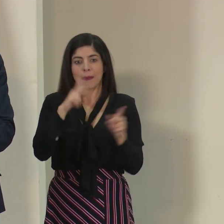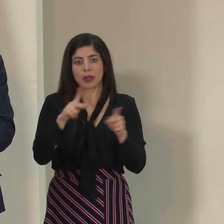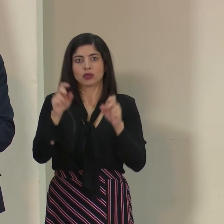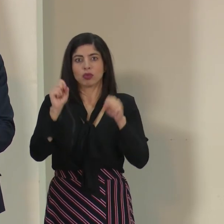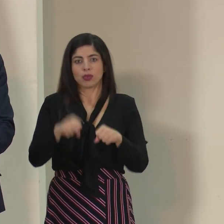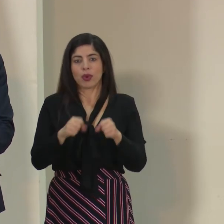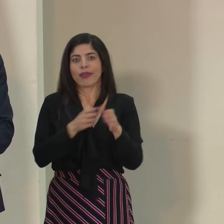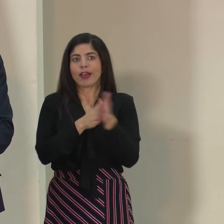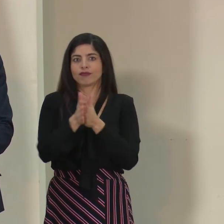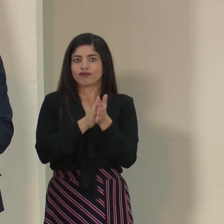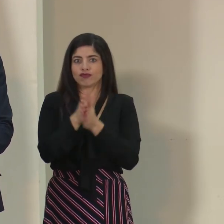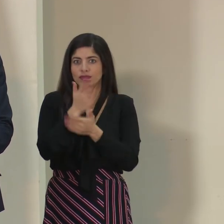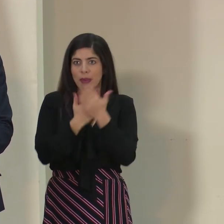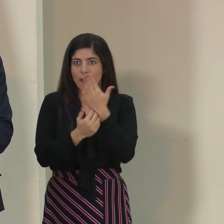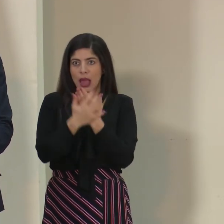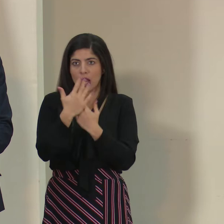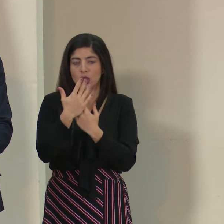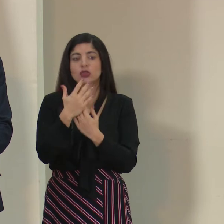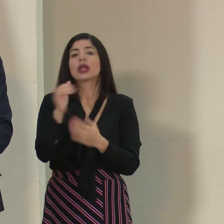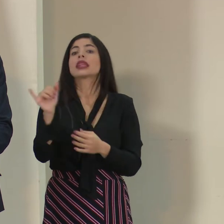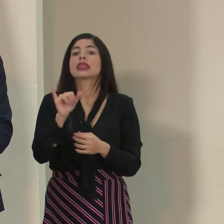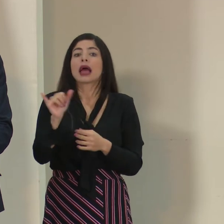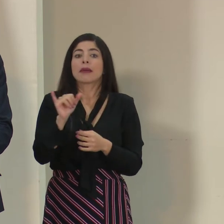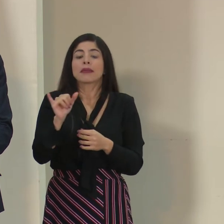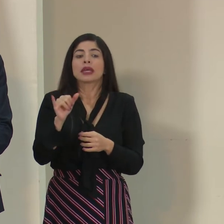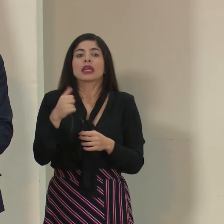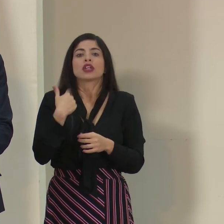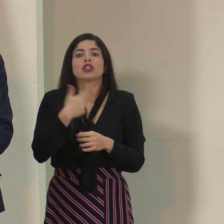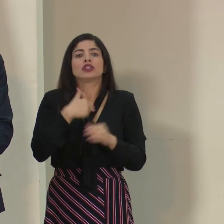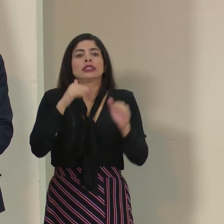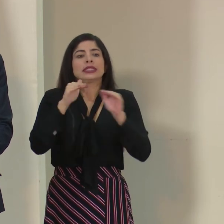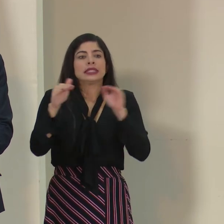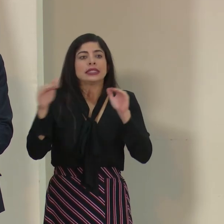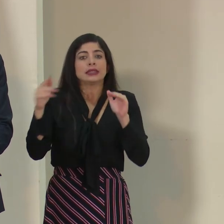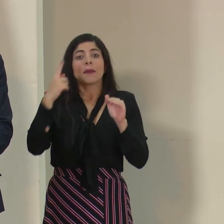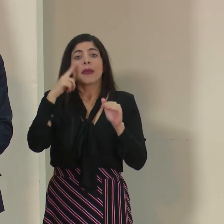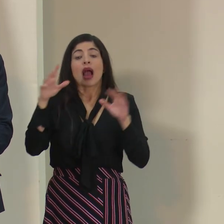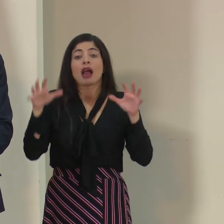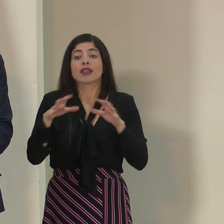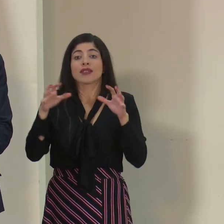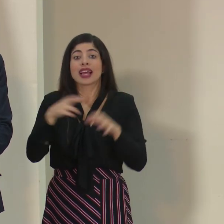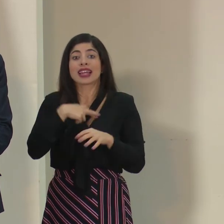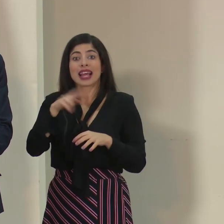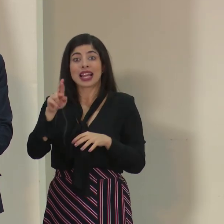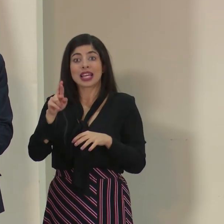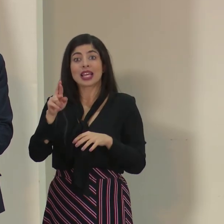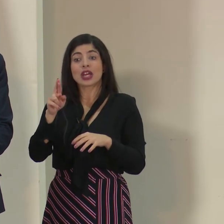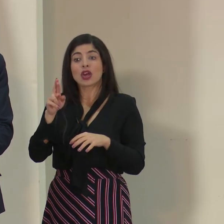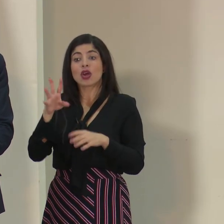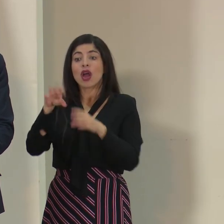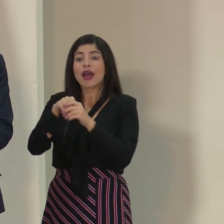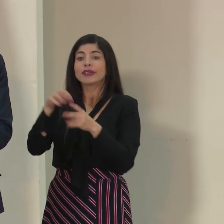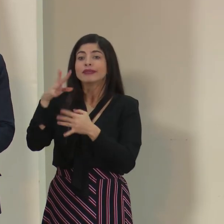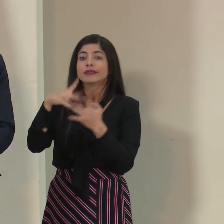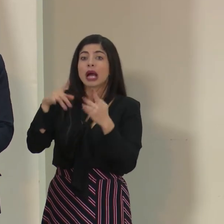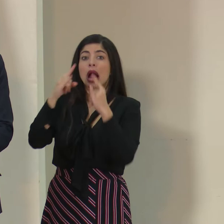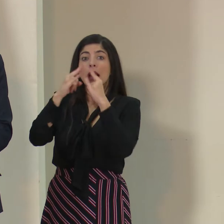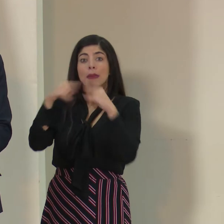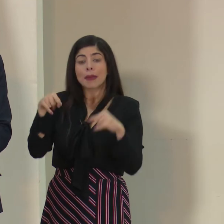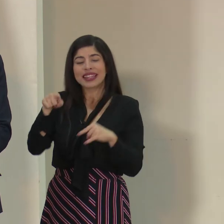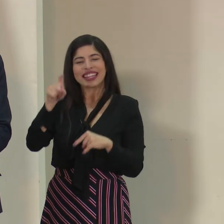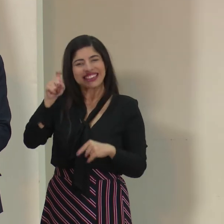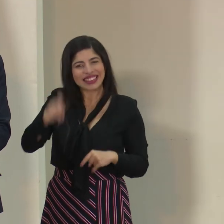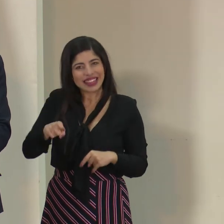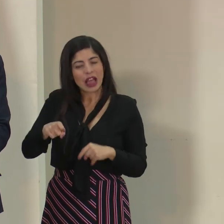gente pueda hacer el aseo de manos. Y también estamos haciendo ese llamado para las actividades religiosas que contemplan convivencias o campamentos, que también